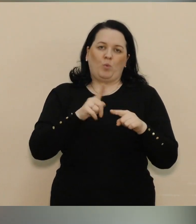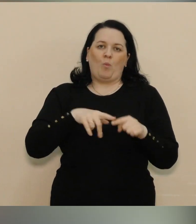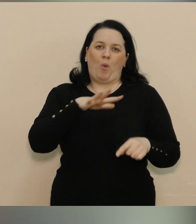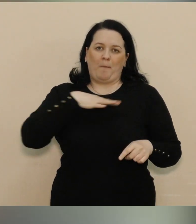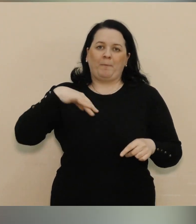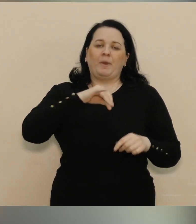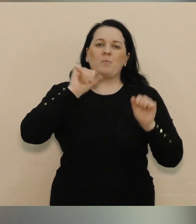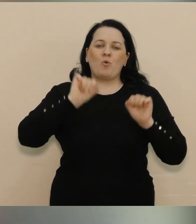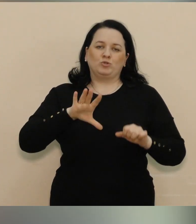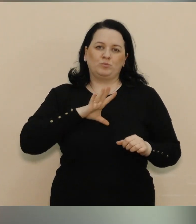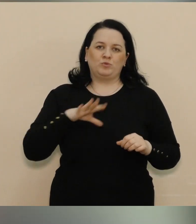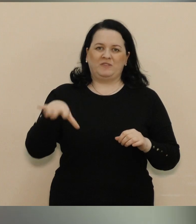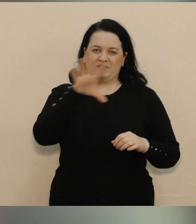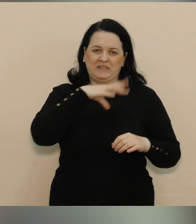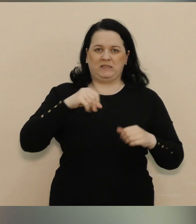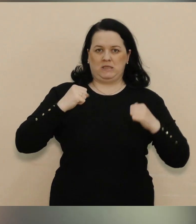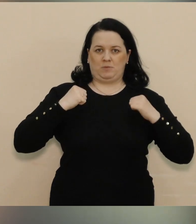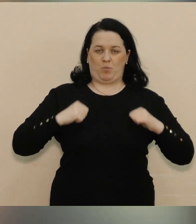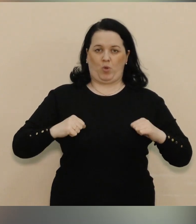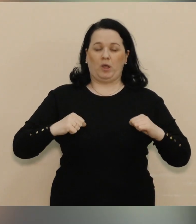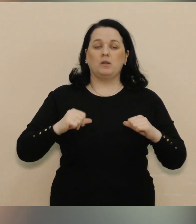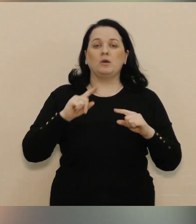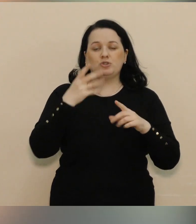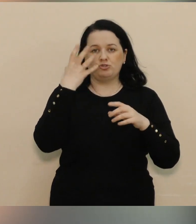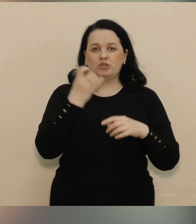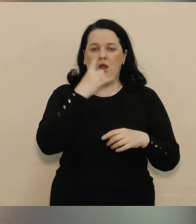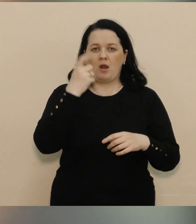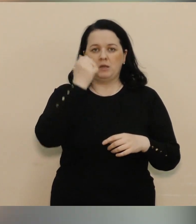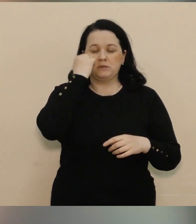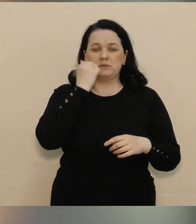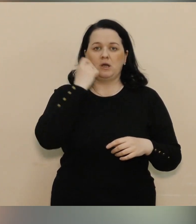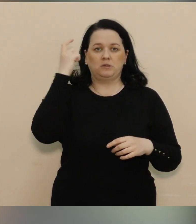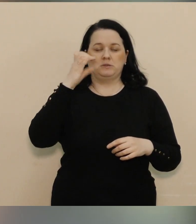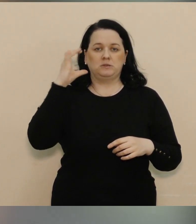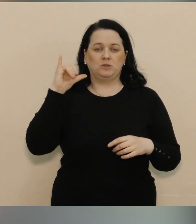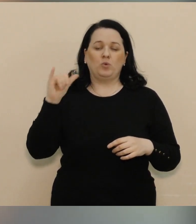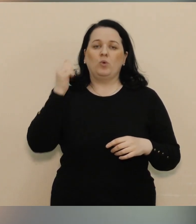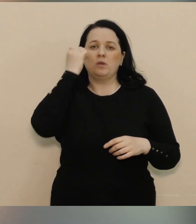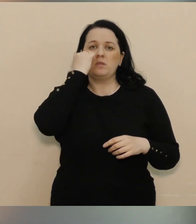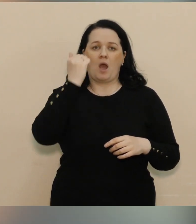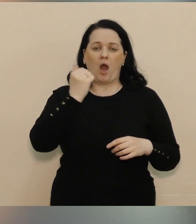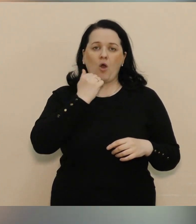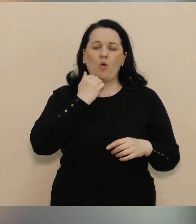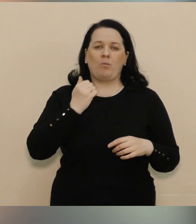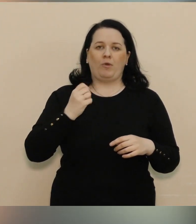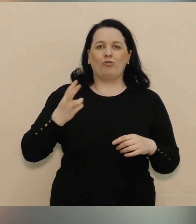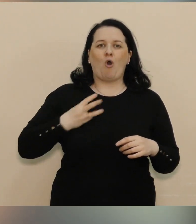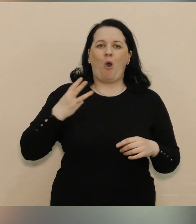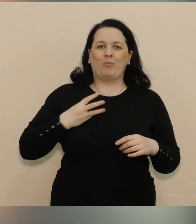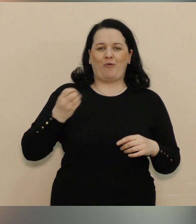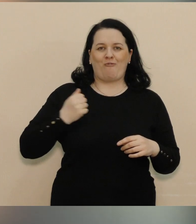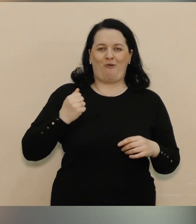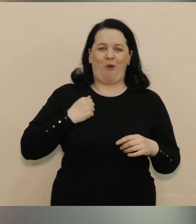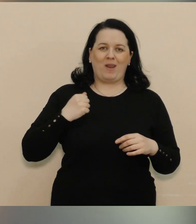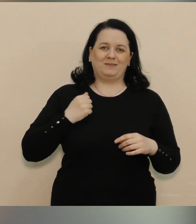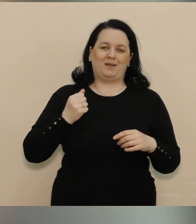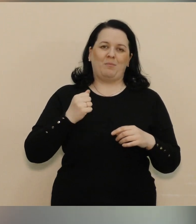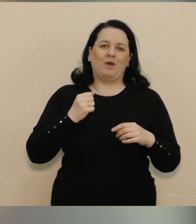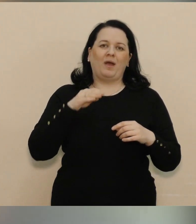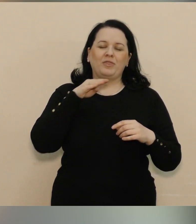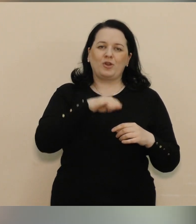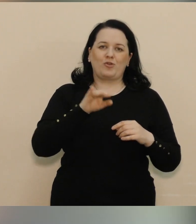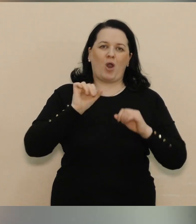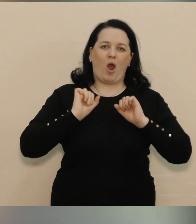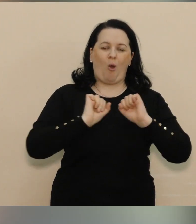бути всі спокійні. Тому ще раз дякуємо Збройним Силам України, дякуємо добровольцям, територіальній